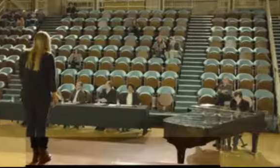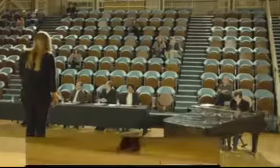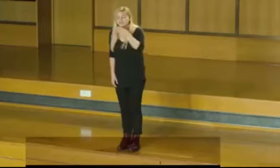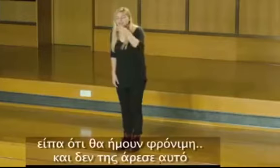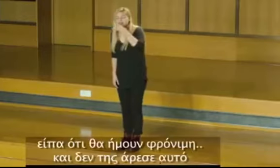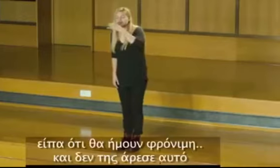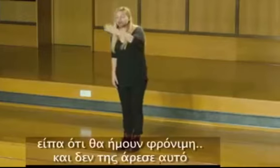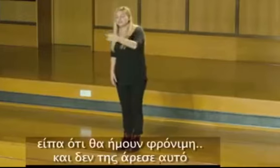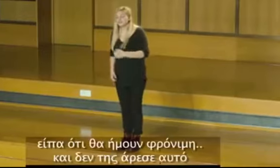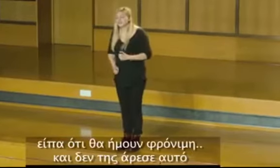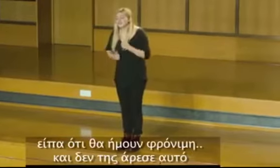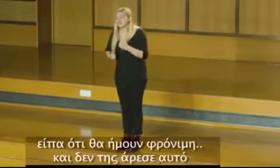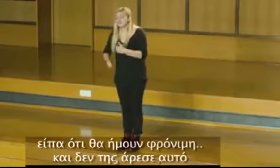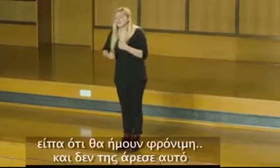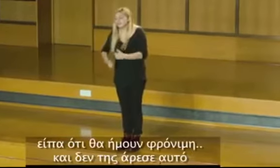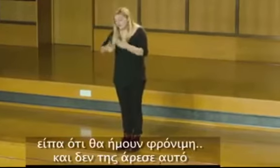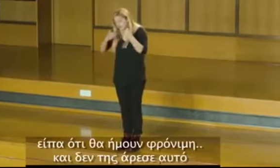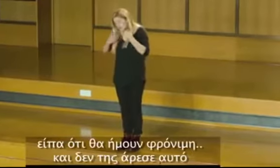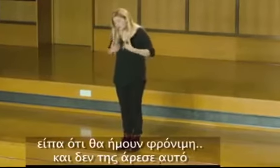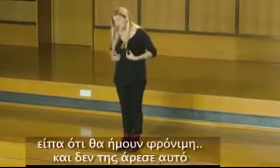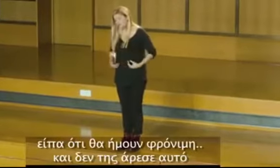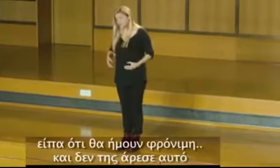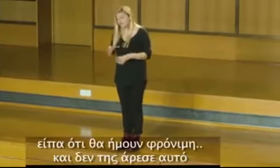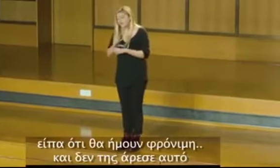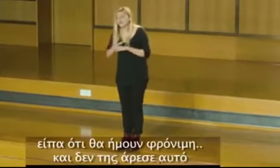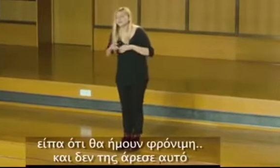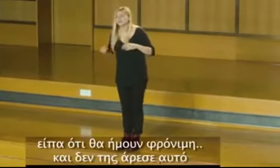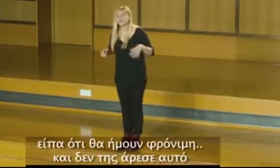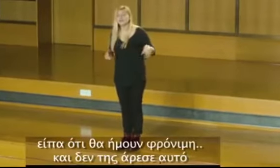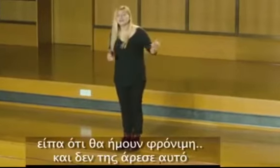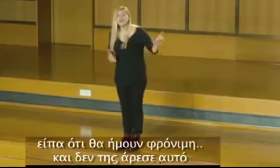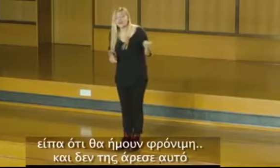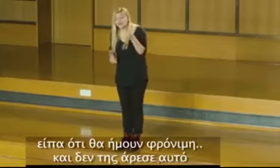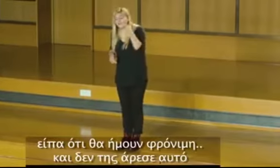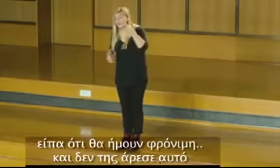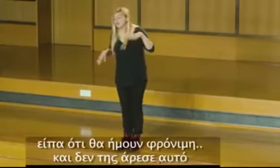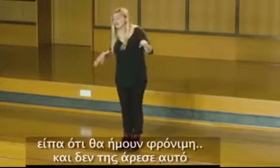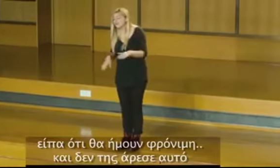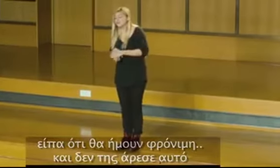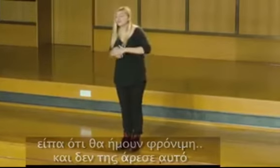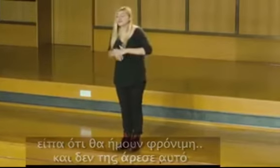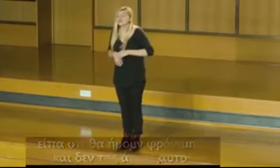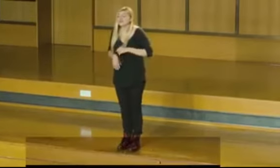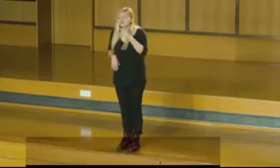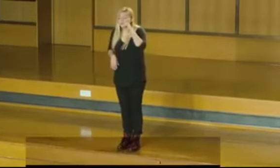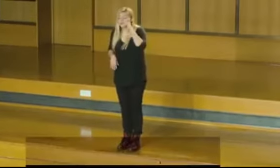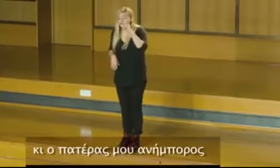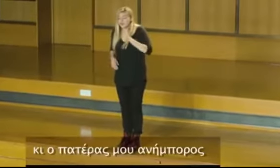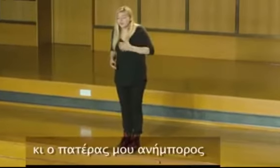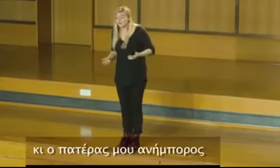J'ai dit que j'étais bien Tout à fait l'air serein Elle a fait comme de rien Et mon père